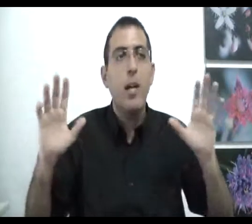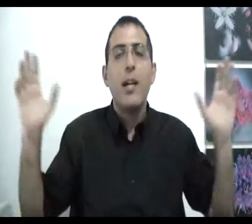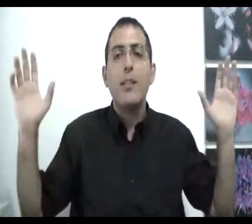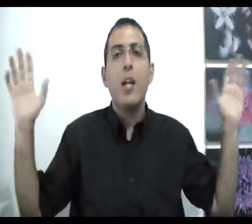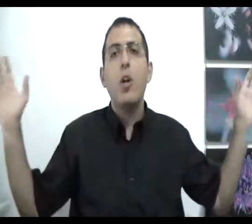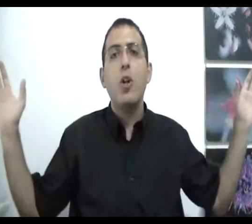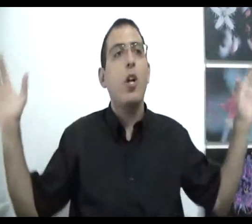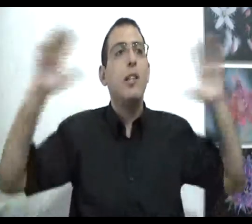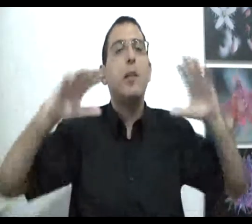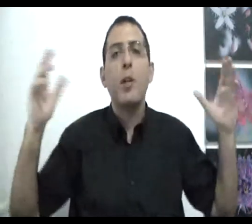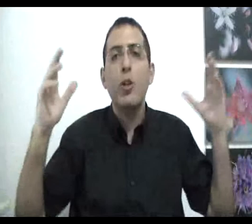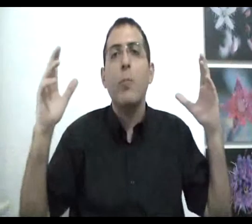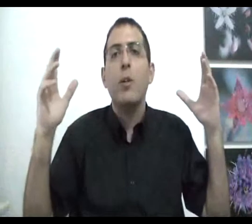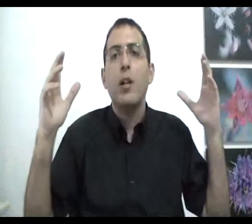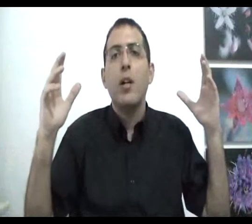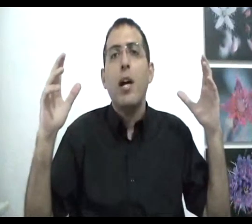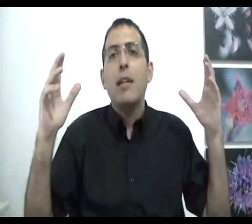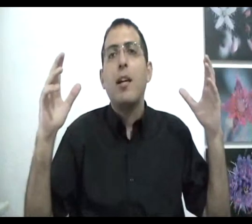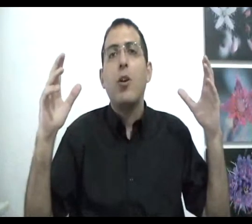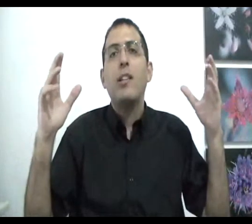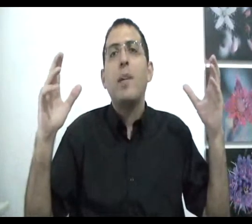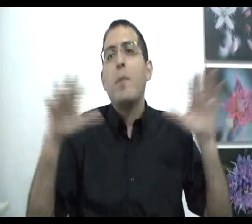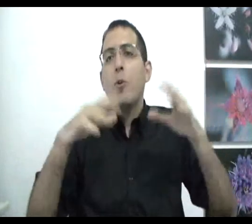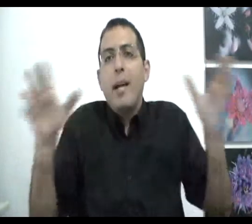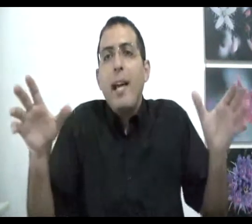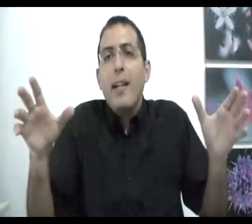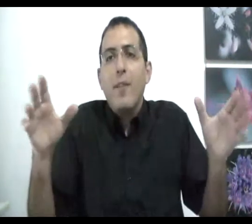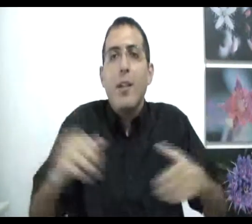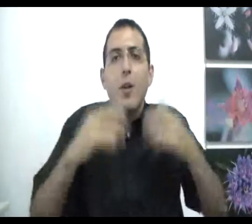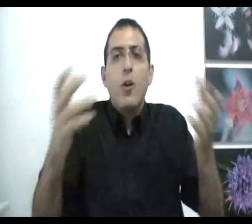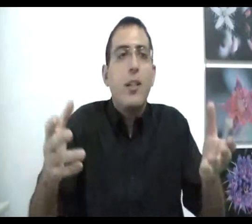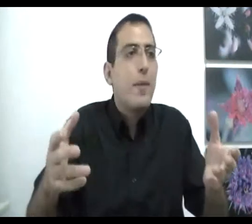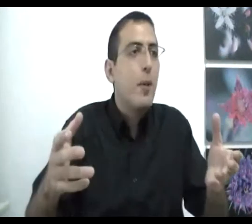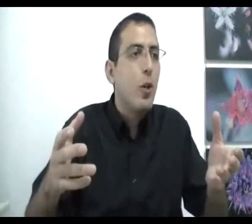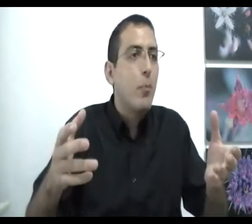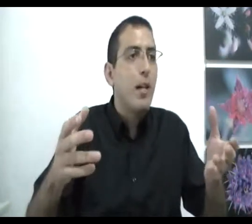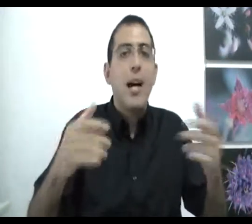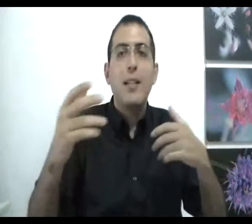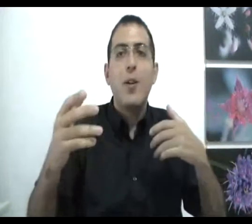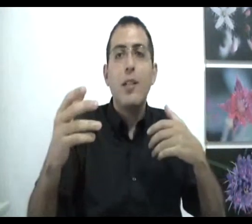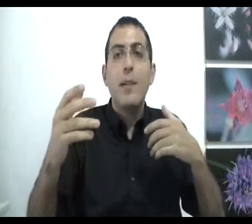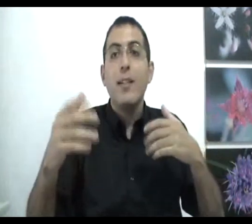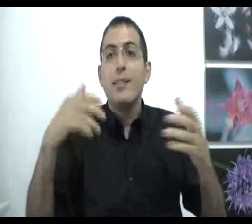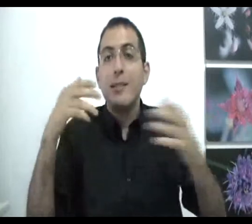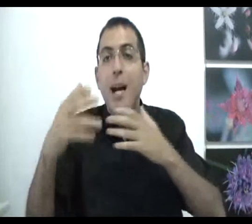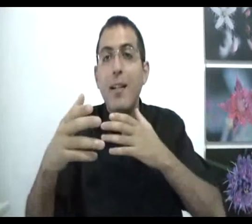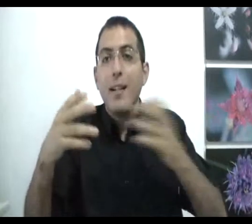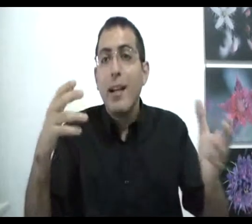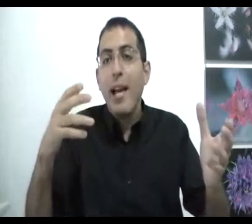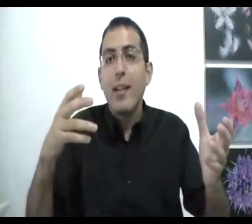כי אתה לא יכול לא לדמיין מקום אתה יכול לדמיין מקום ריק אבל אתה לא יכול לדמיין מקום אתה יכול לדמיין זמן ריק